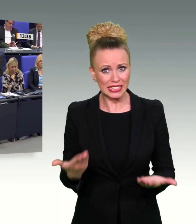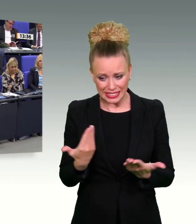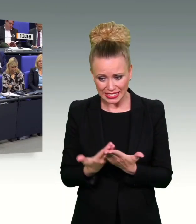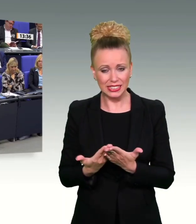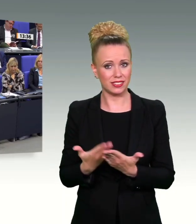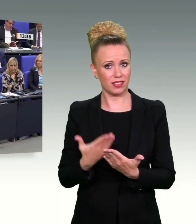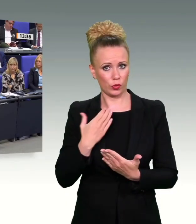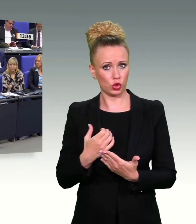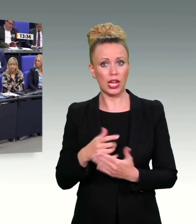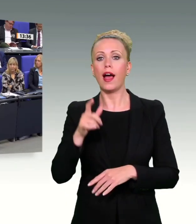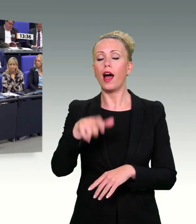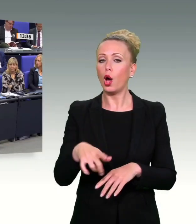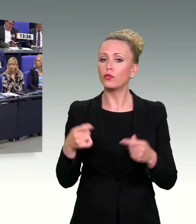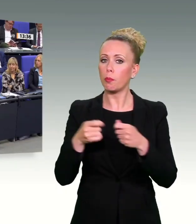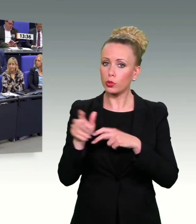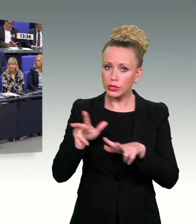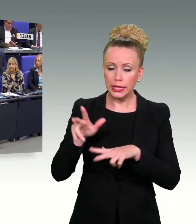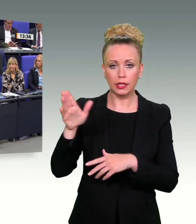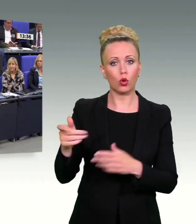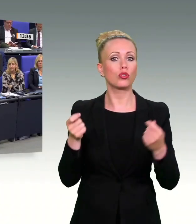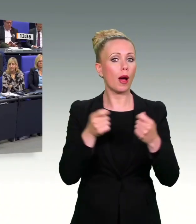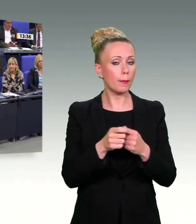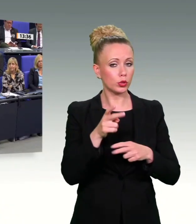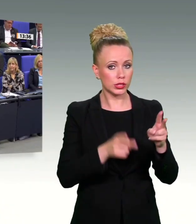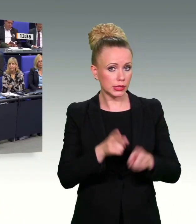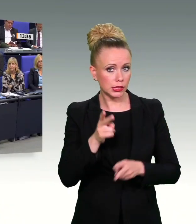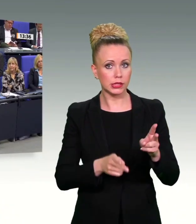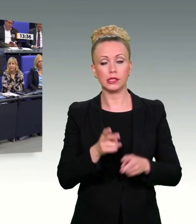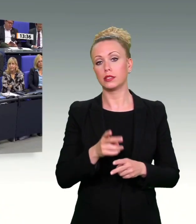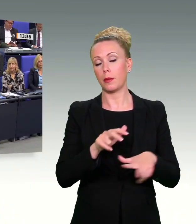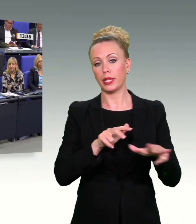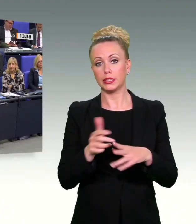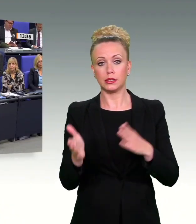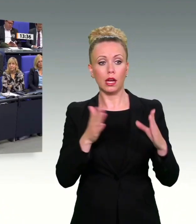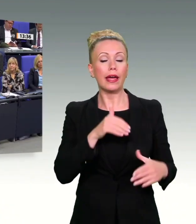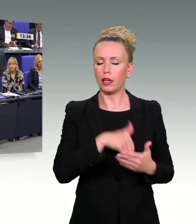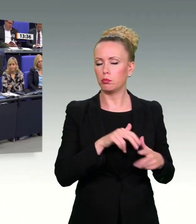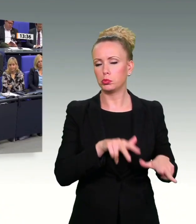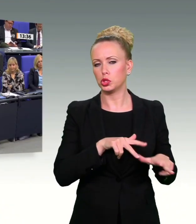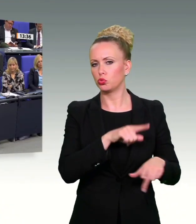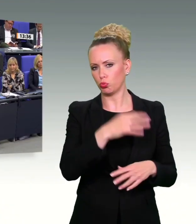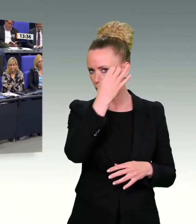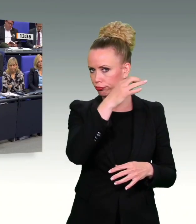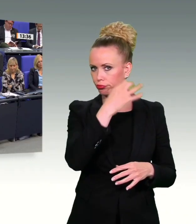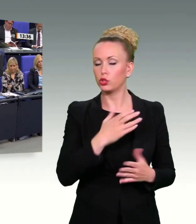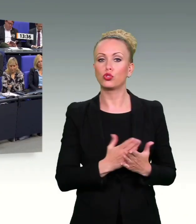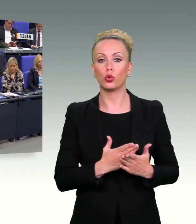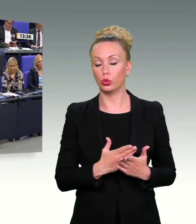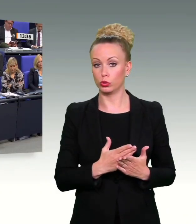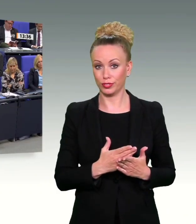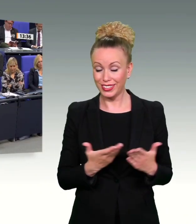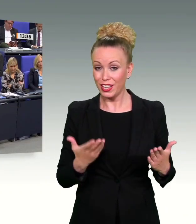von der Bundesregierung, vom Bundesjustizminister, die Innenministerin will es ja sowieso. Und darum geht es. Wir wollen